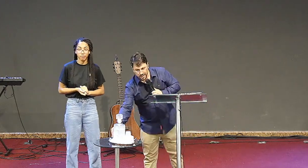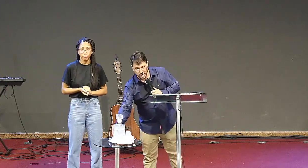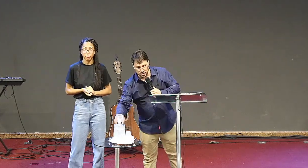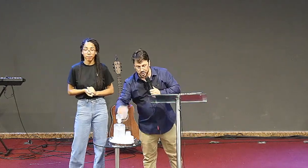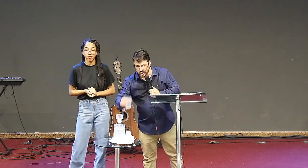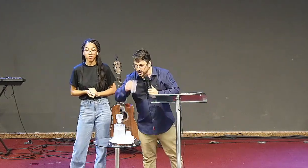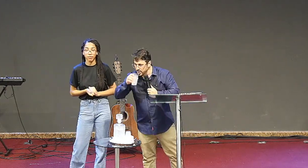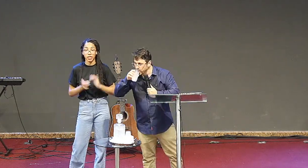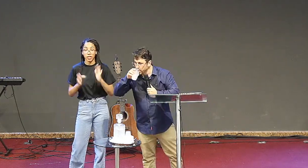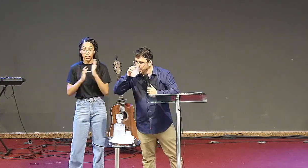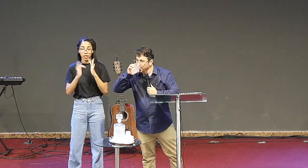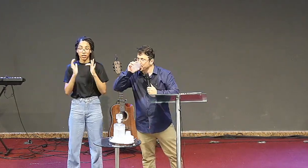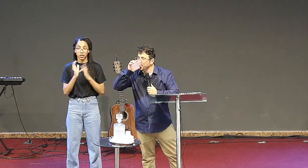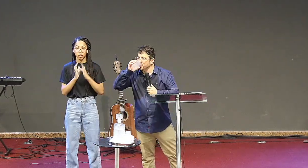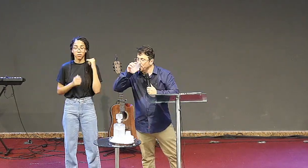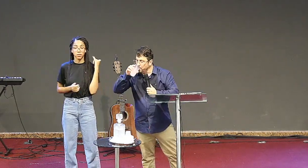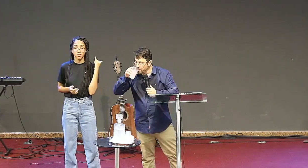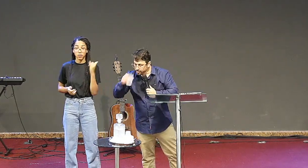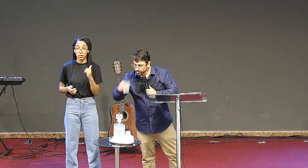Jesus diz,